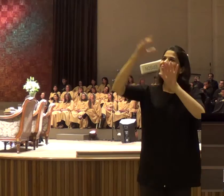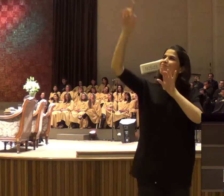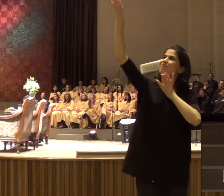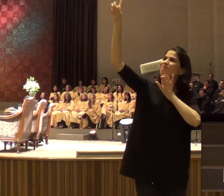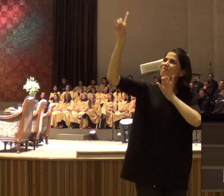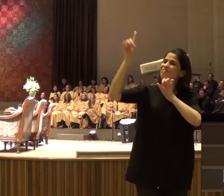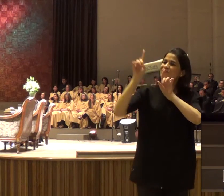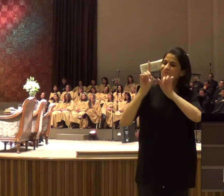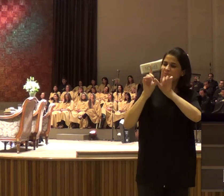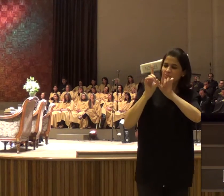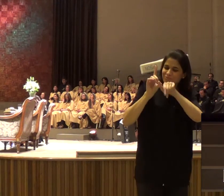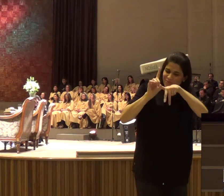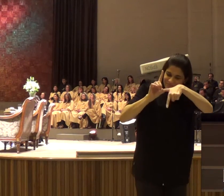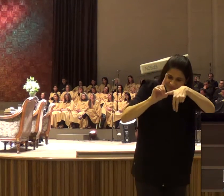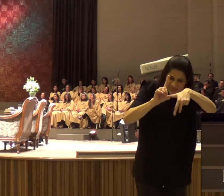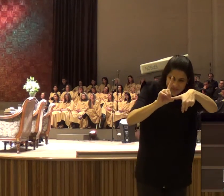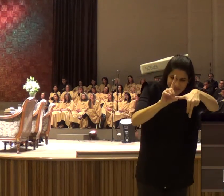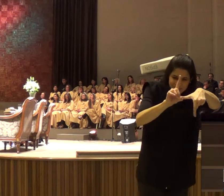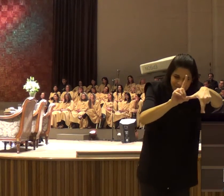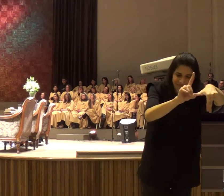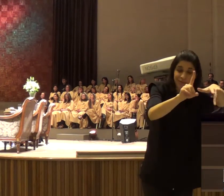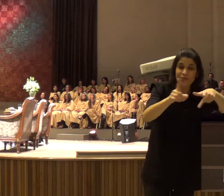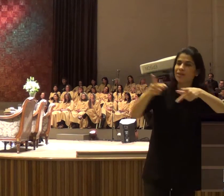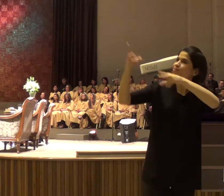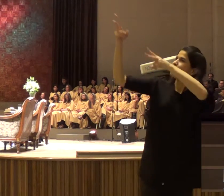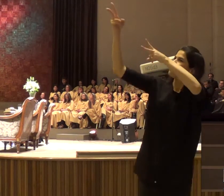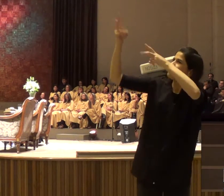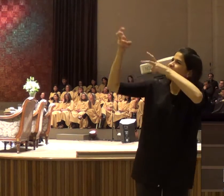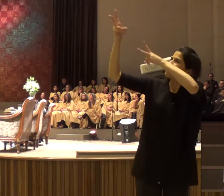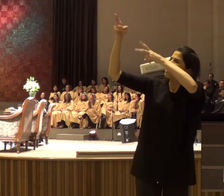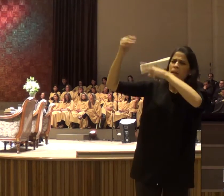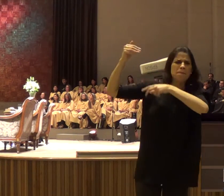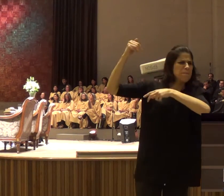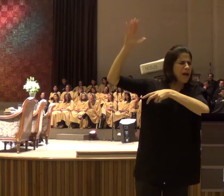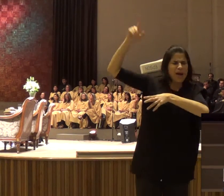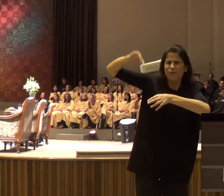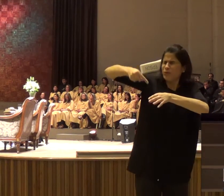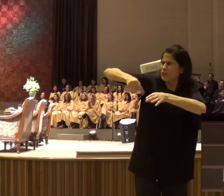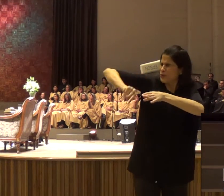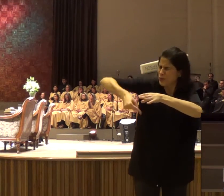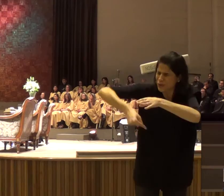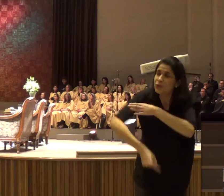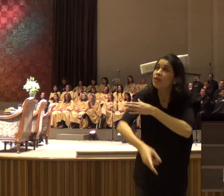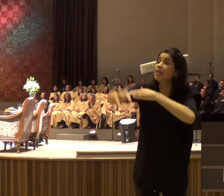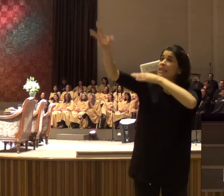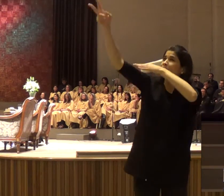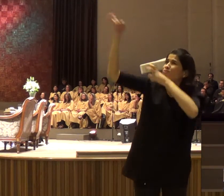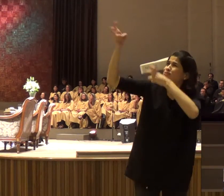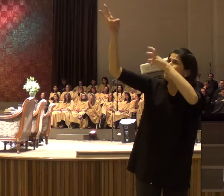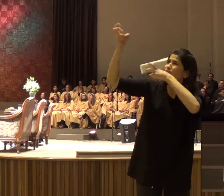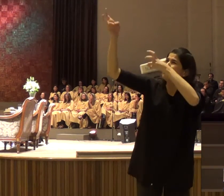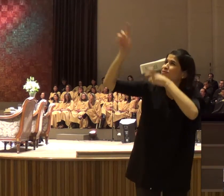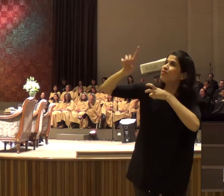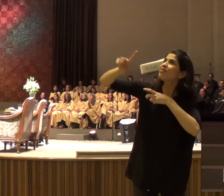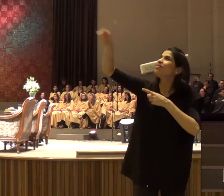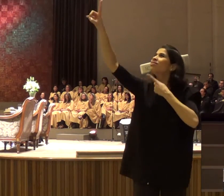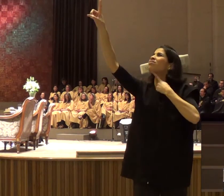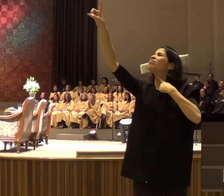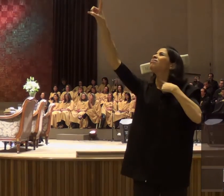vontade, e eu vou mostrar, para você, o que eu preparei, para você, aqui, e por toda a eternidade. nossa,